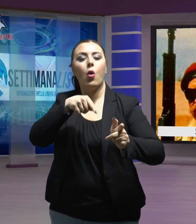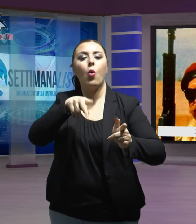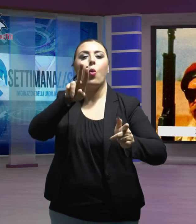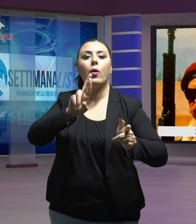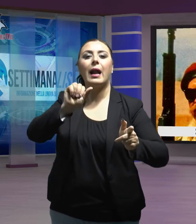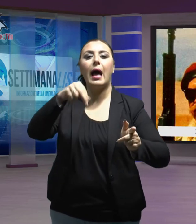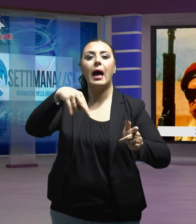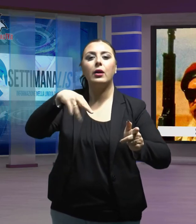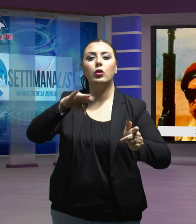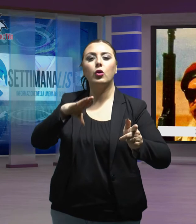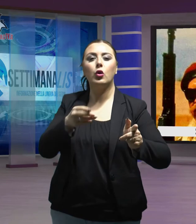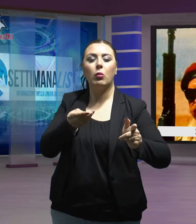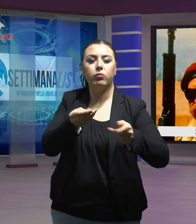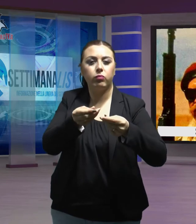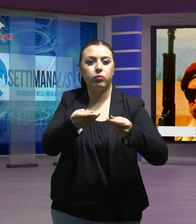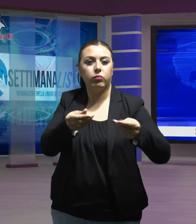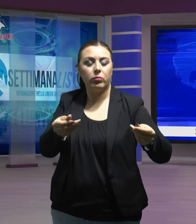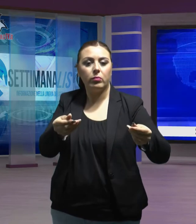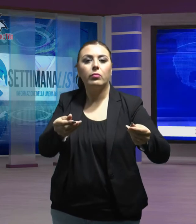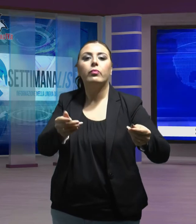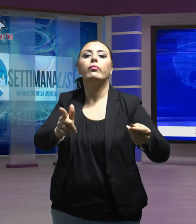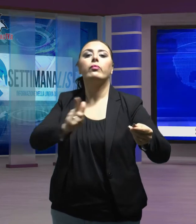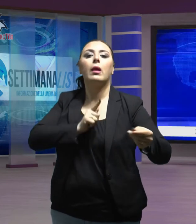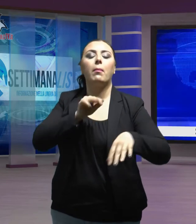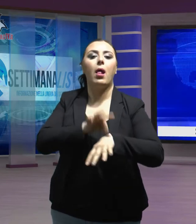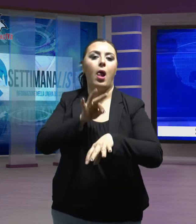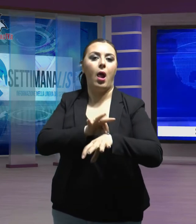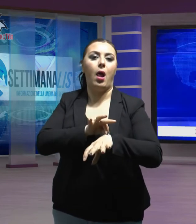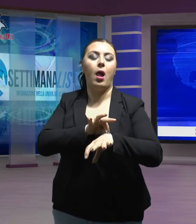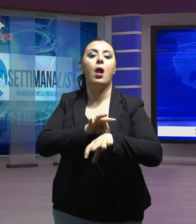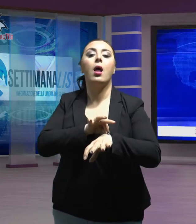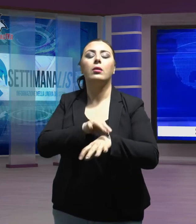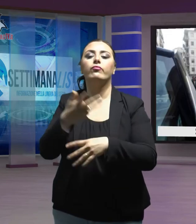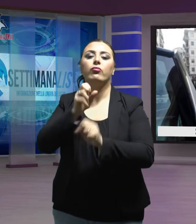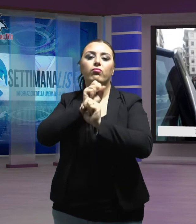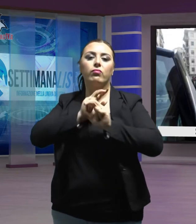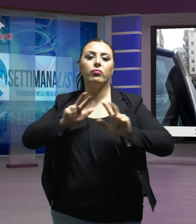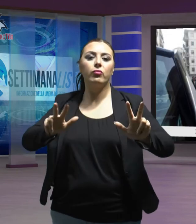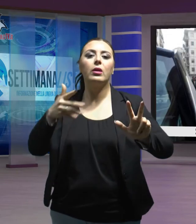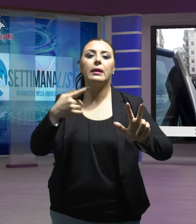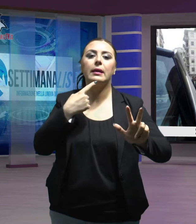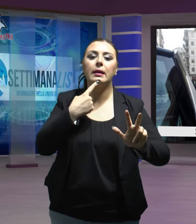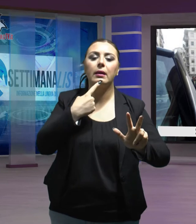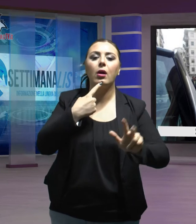impoverito. La notizia è stata resa nota dall'osservatorio